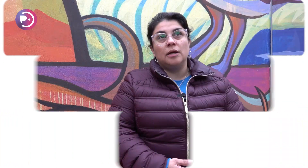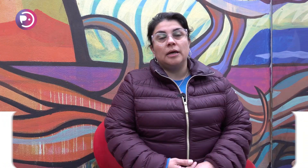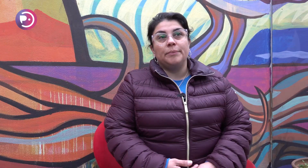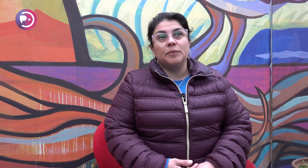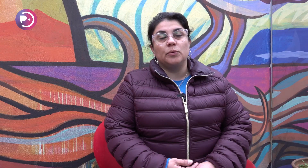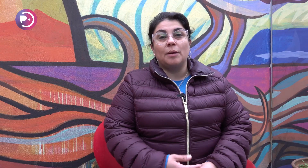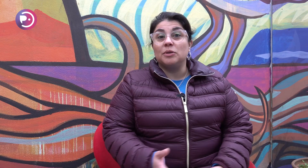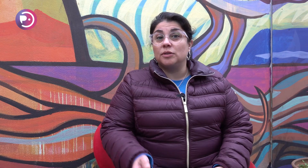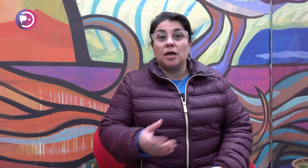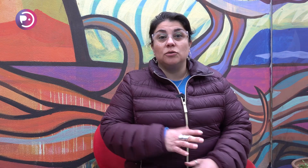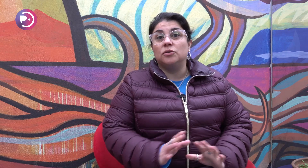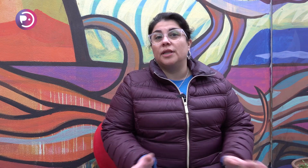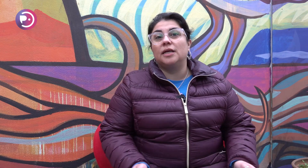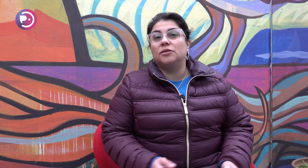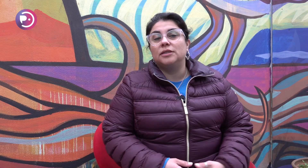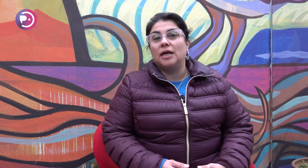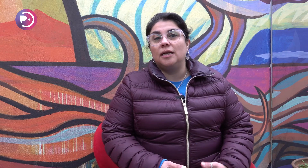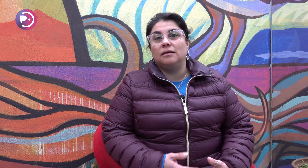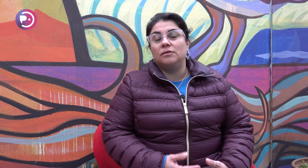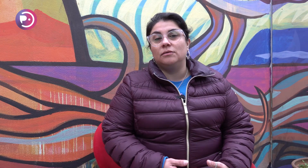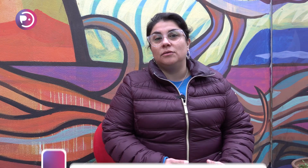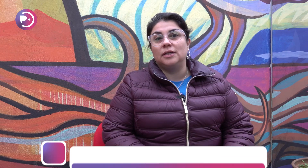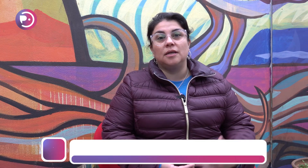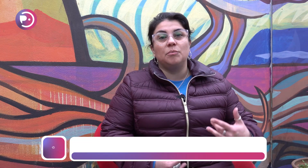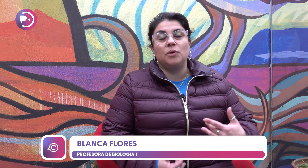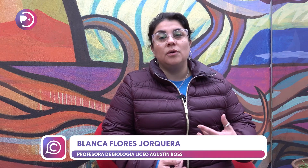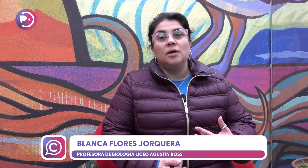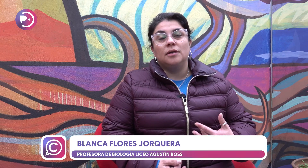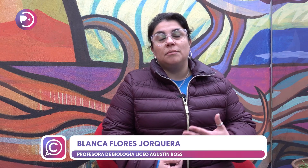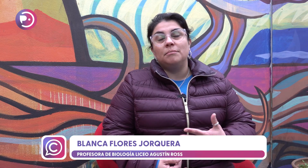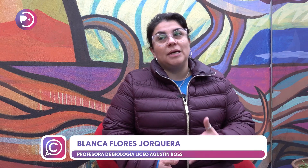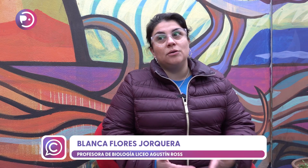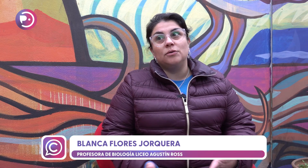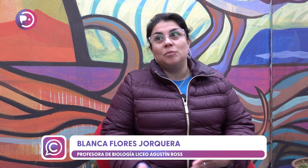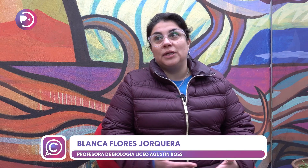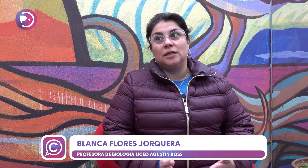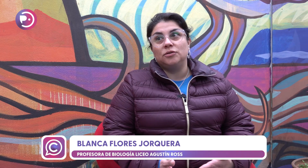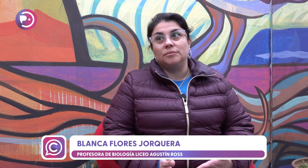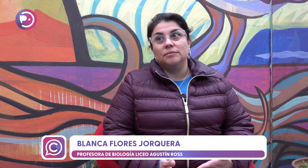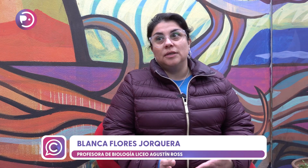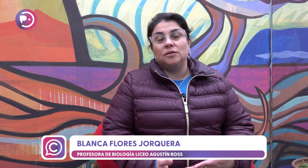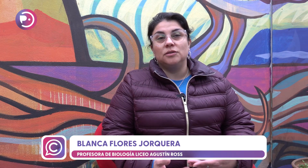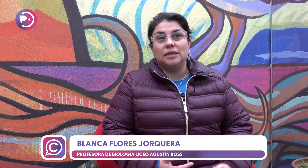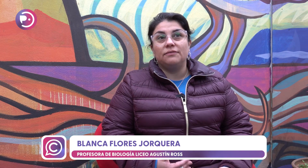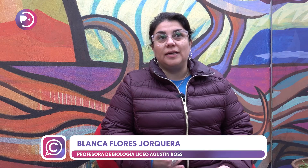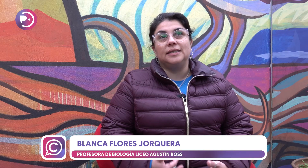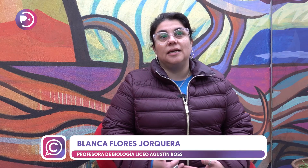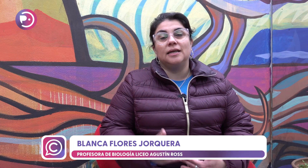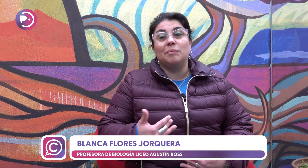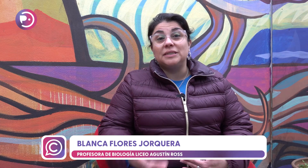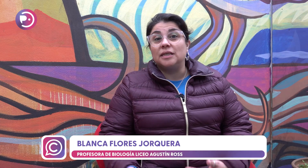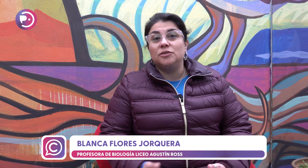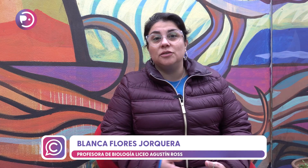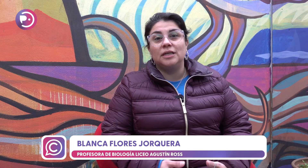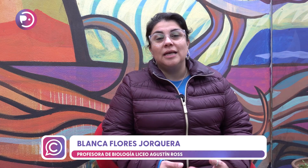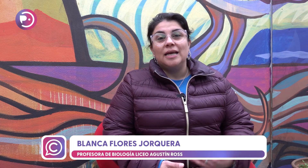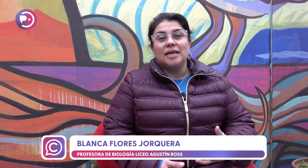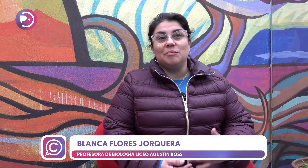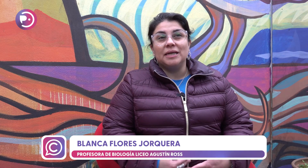persona con sordera total no tenemos mayor comunicación. Entonces faltan capacitaciones y más